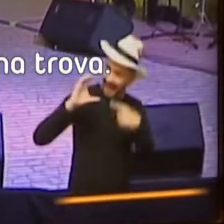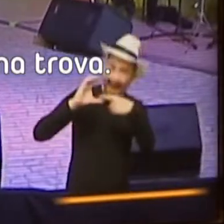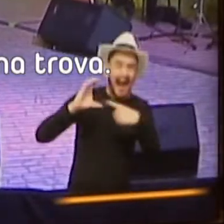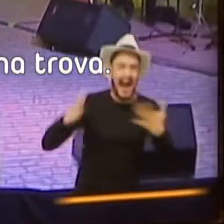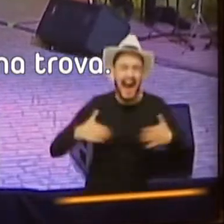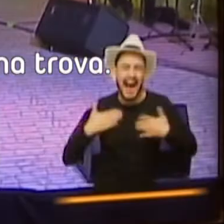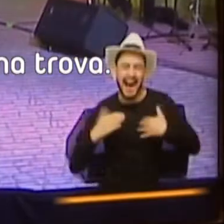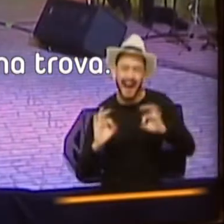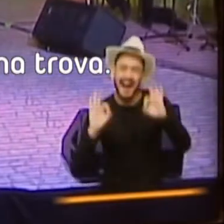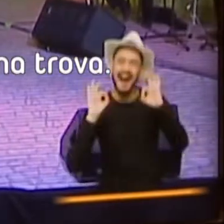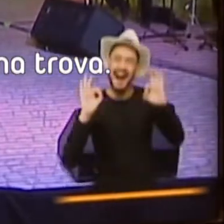una truja.